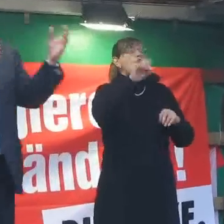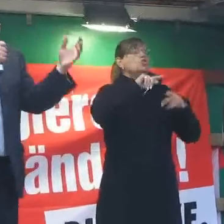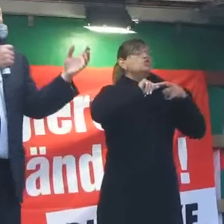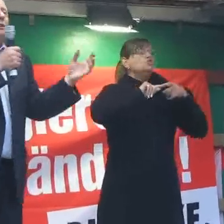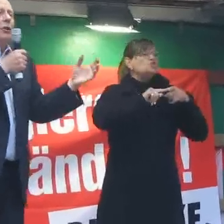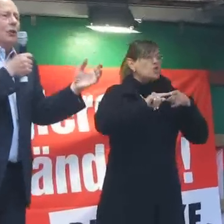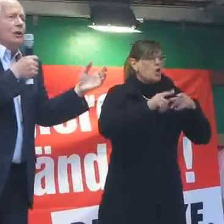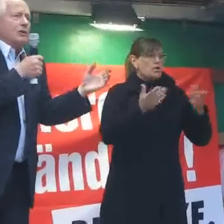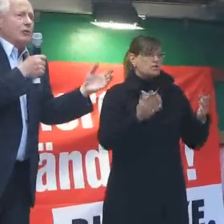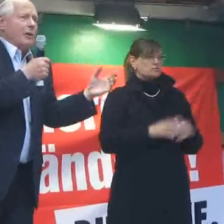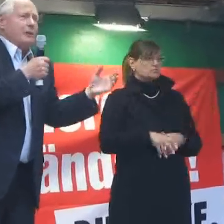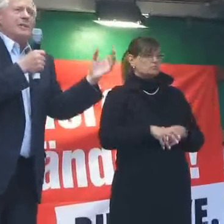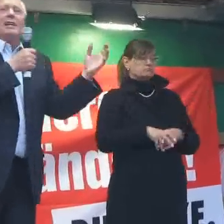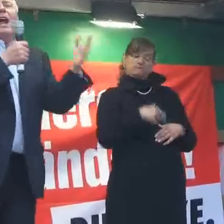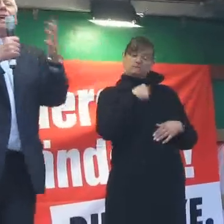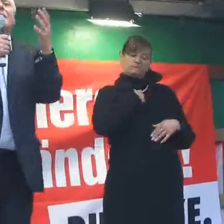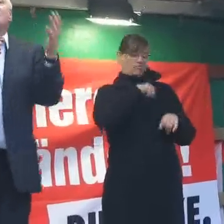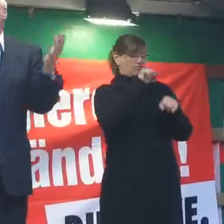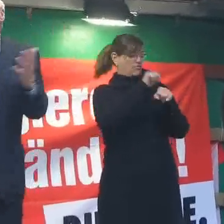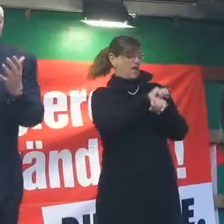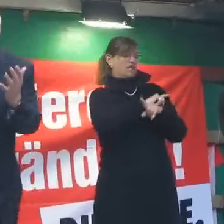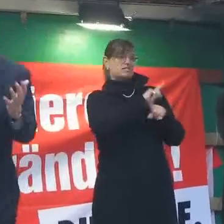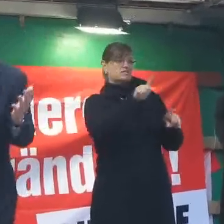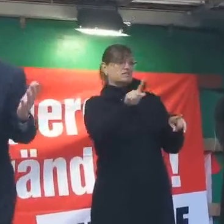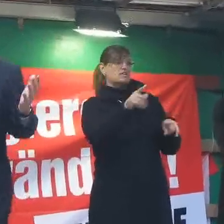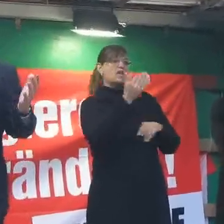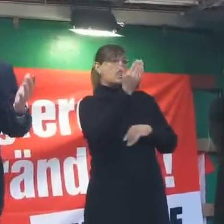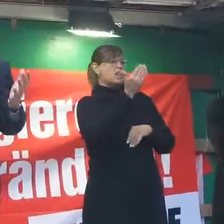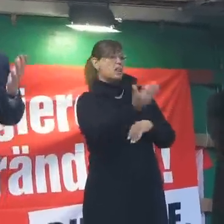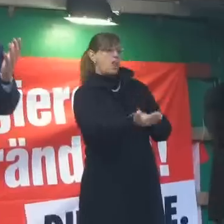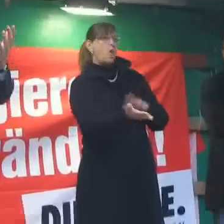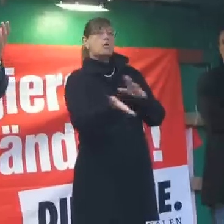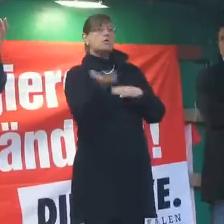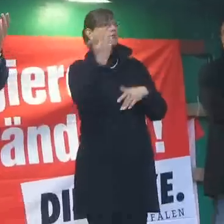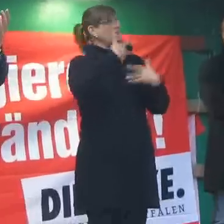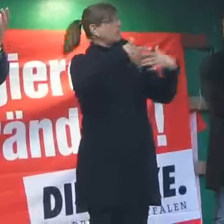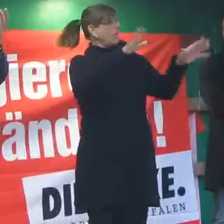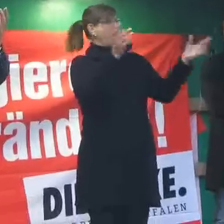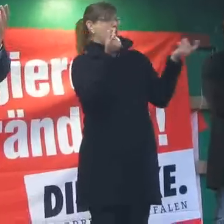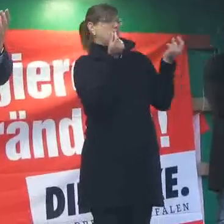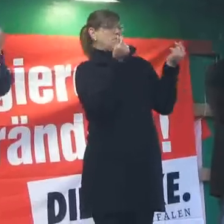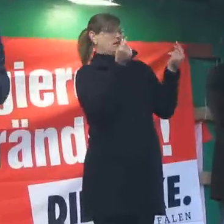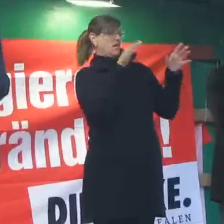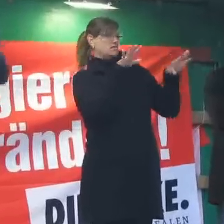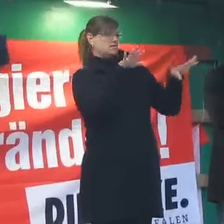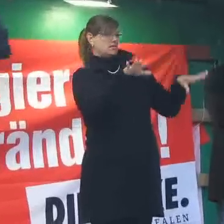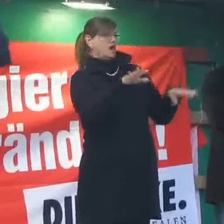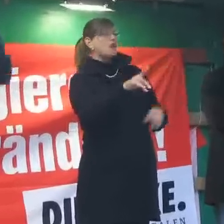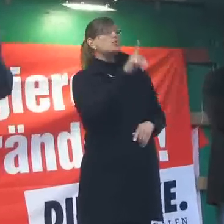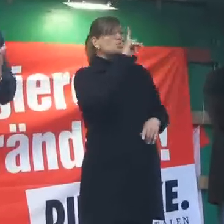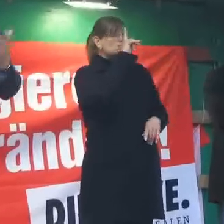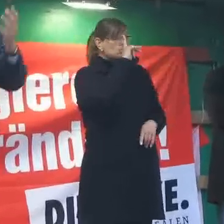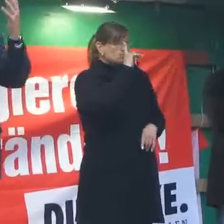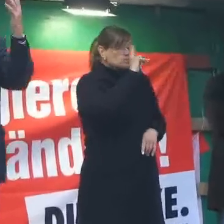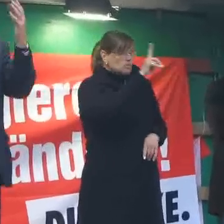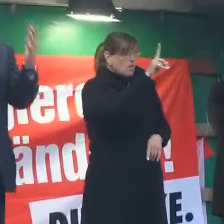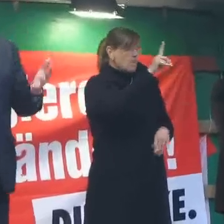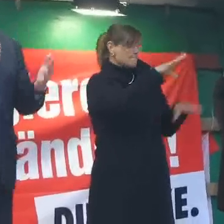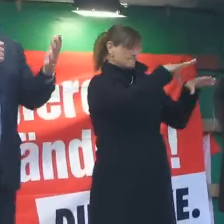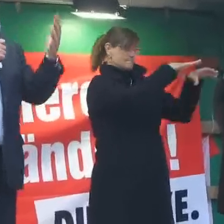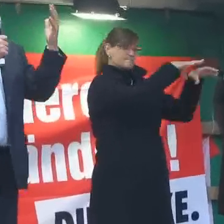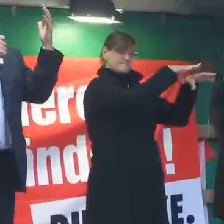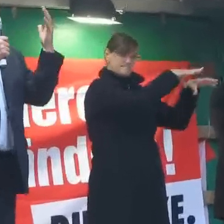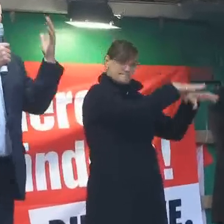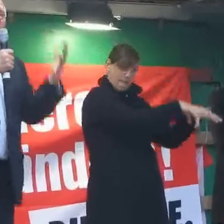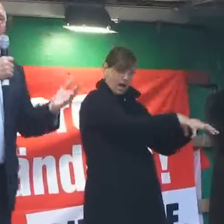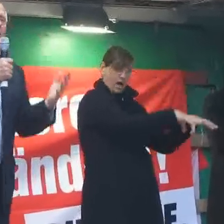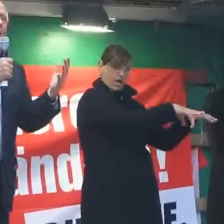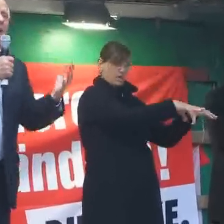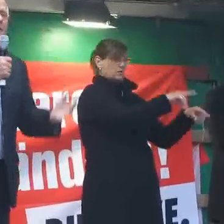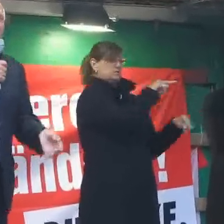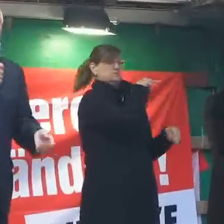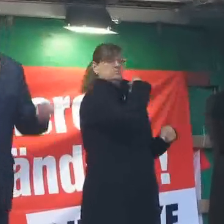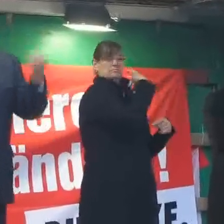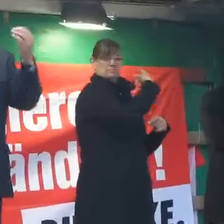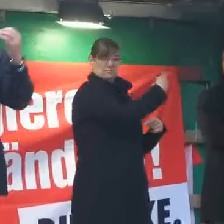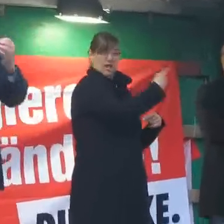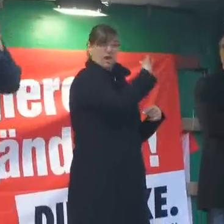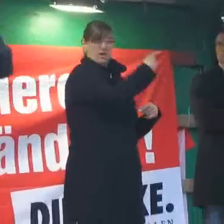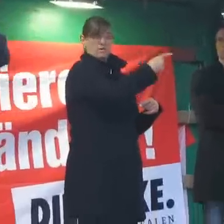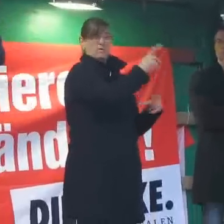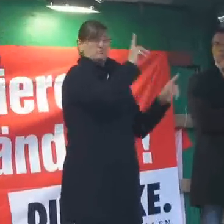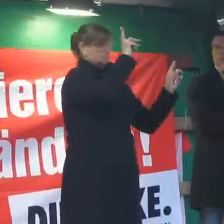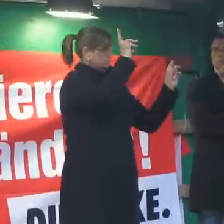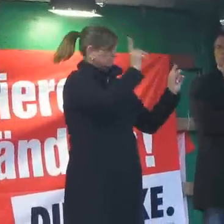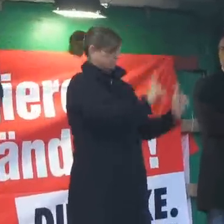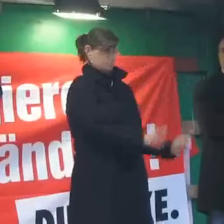nicht die Möglichkeit, die Löhne zu verbessern. Alles ist kein Geld da. Nur wenn die Banken plötzlich in Schwierigkeiten sind,